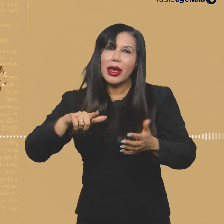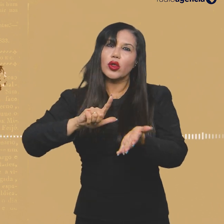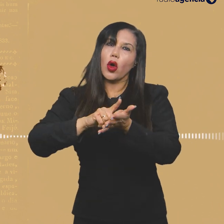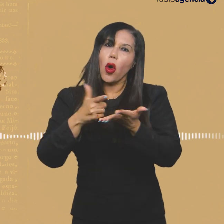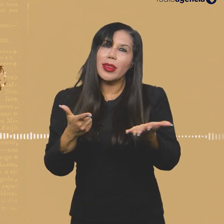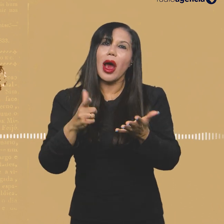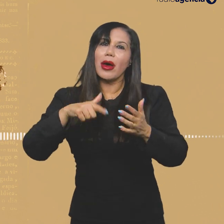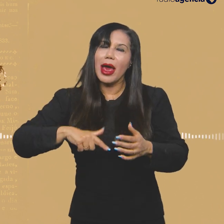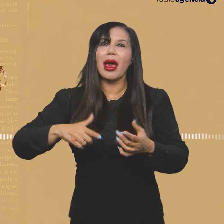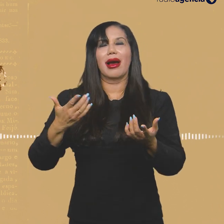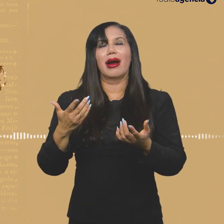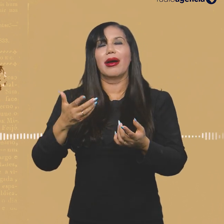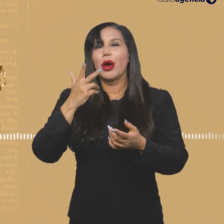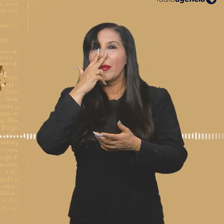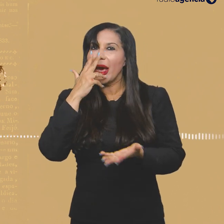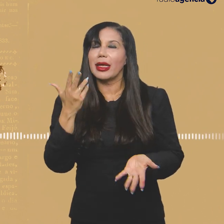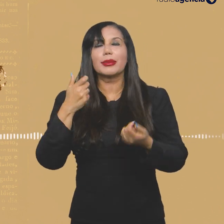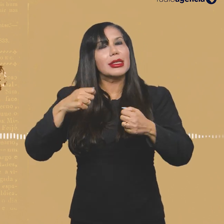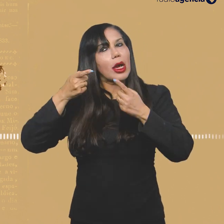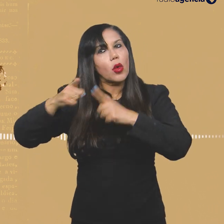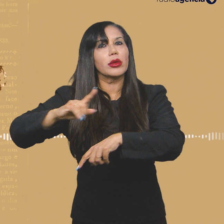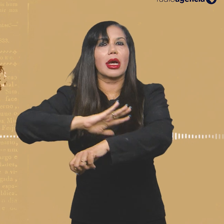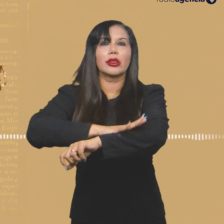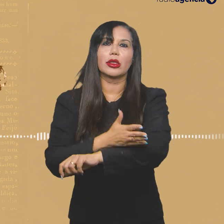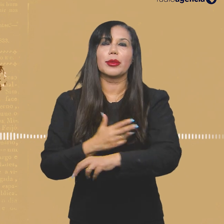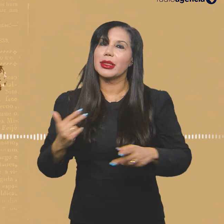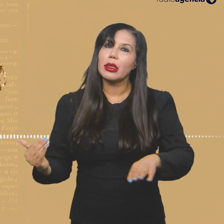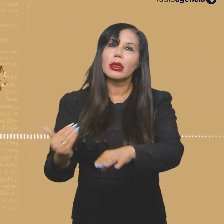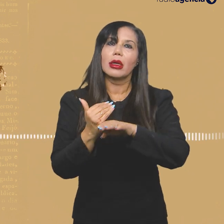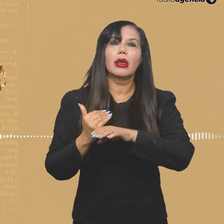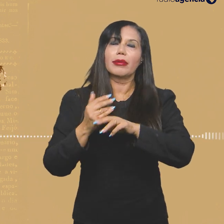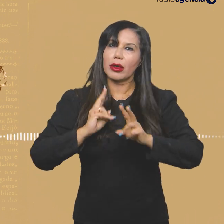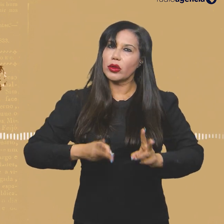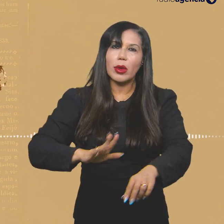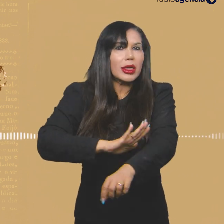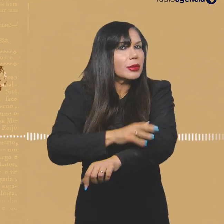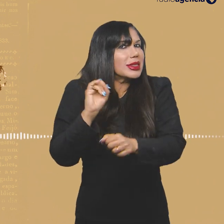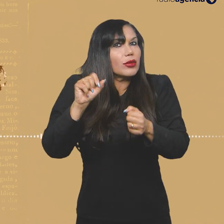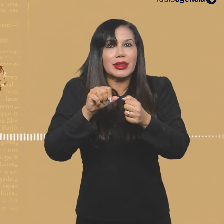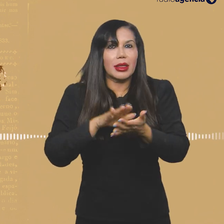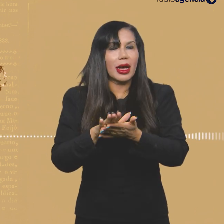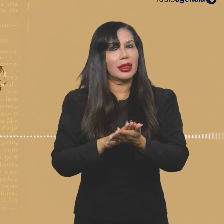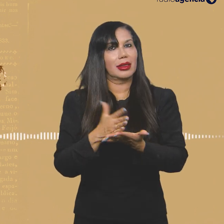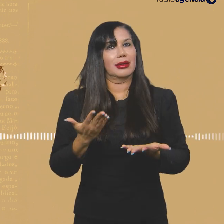um jornalismo que a gente não reproduz estereótipos que estigmatizam e perpetuam o racismo.